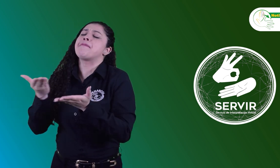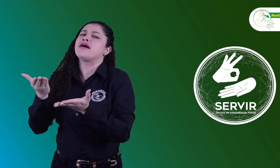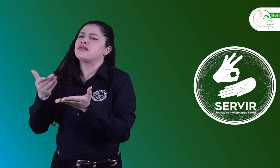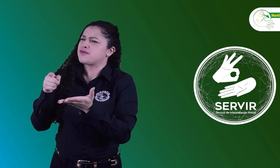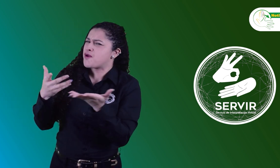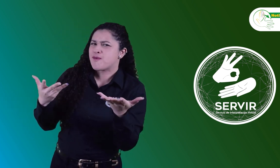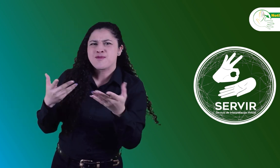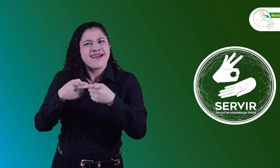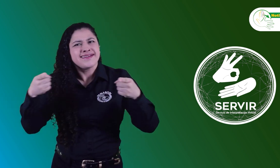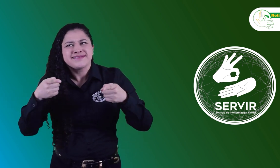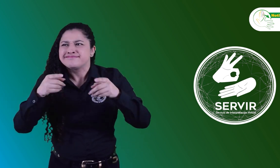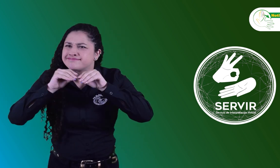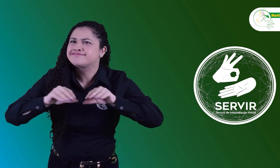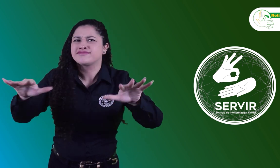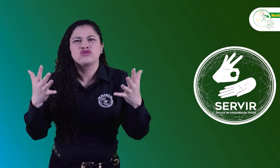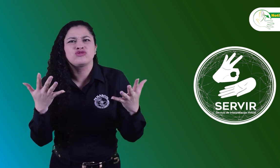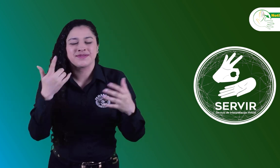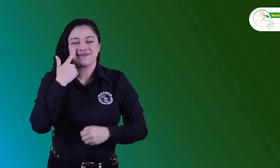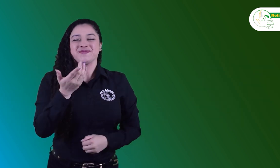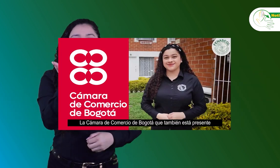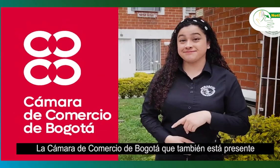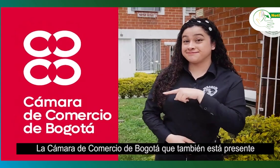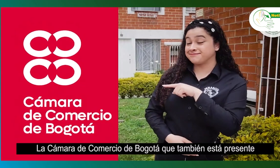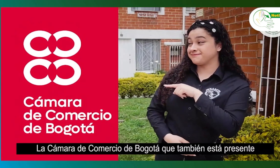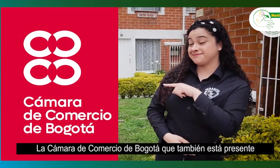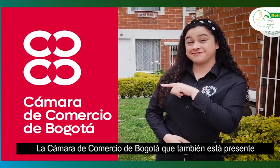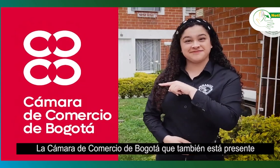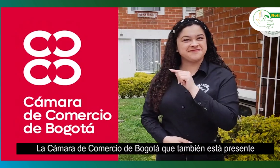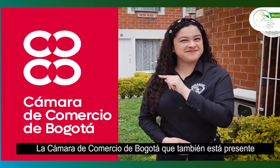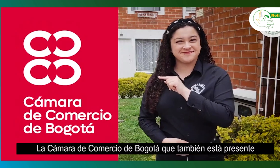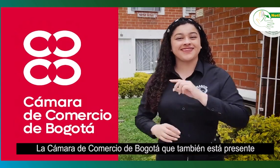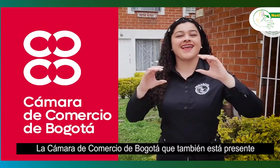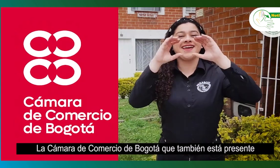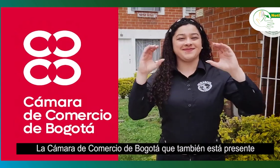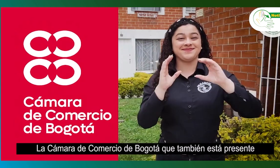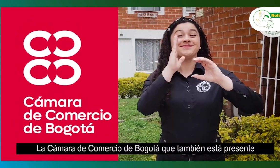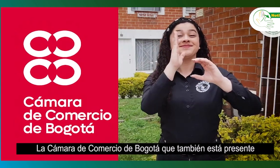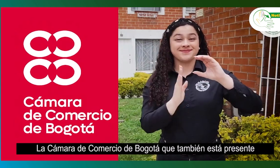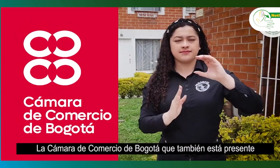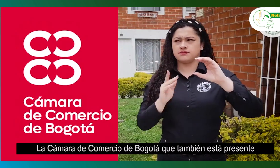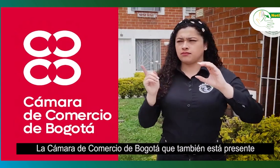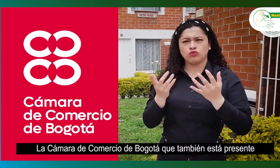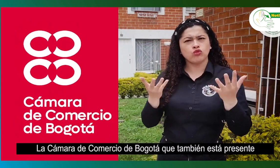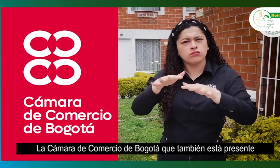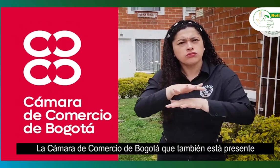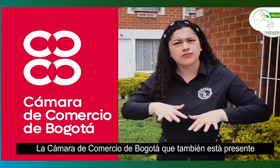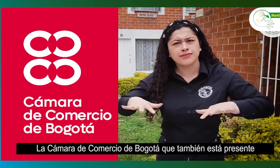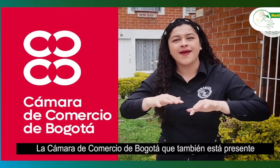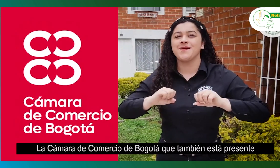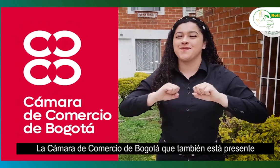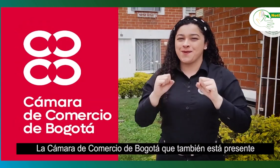Recordemos parte de esta información. La Cámara de Comercio de Bogotá, que también